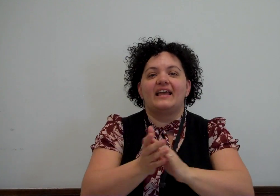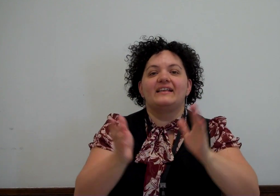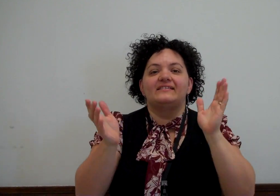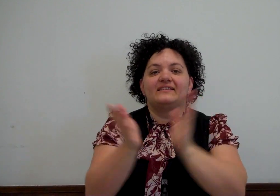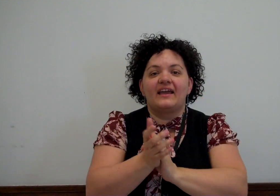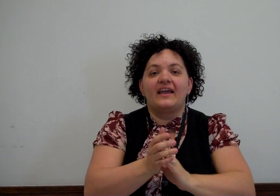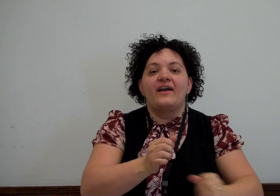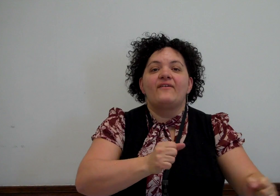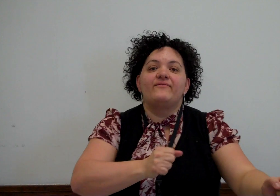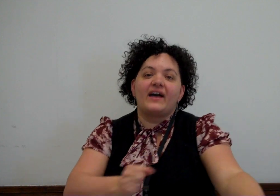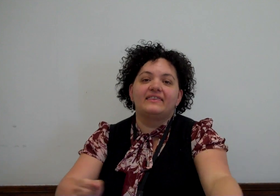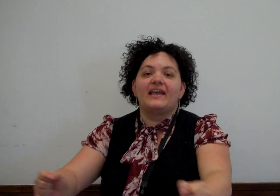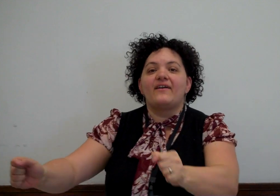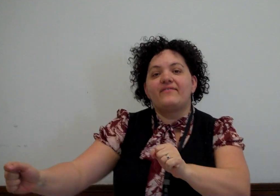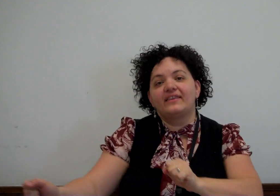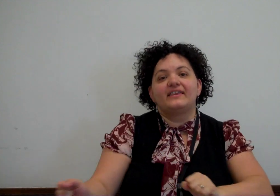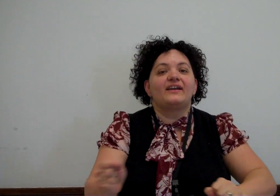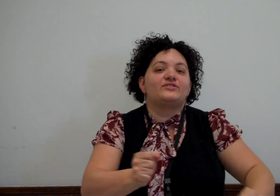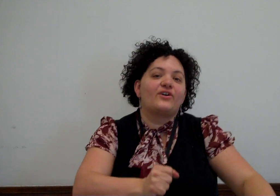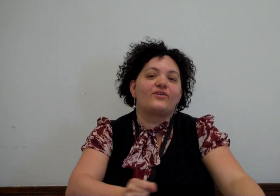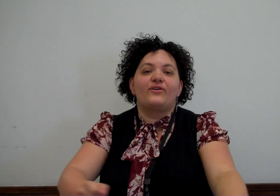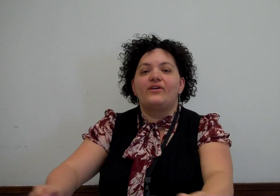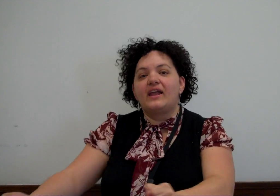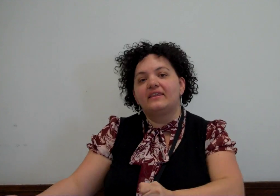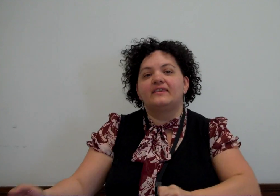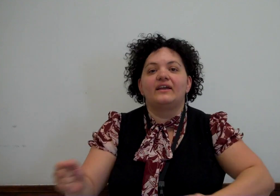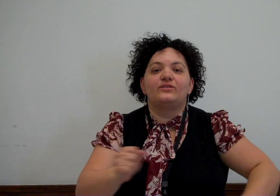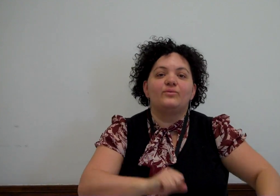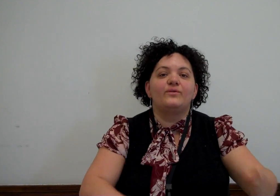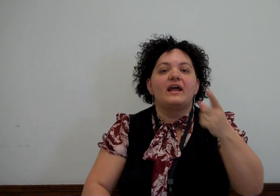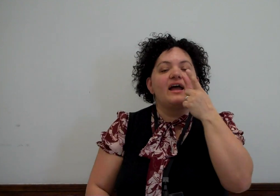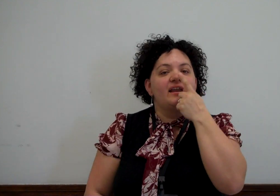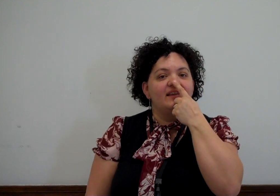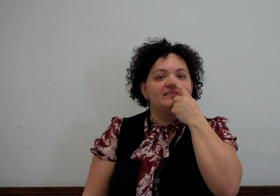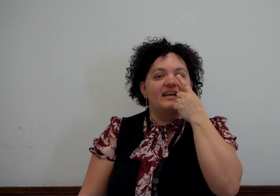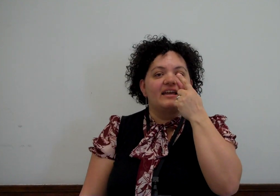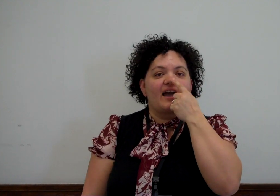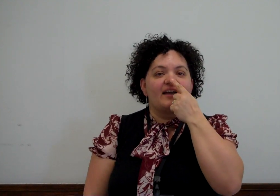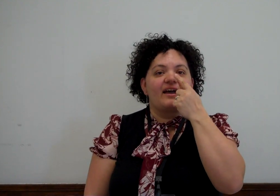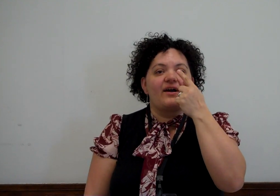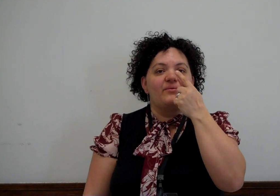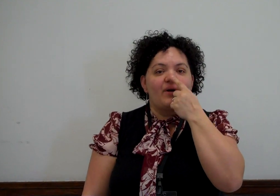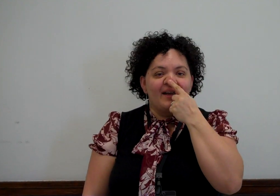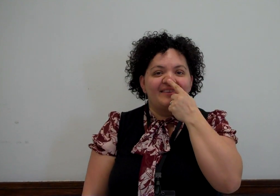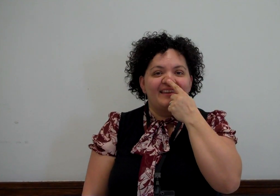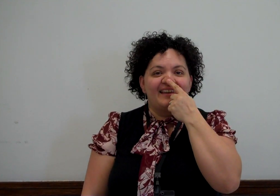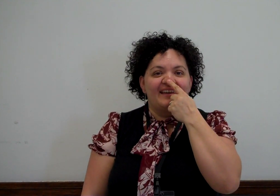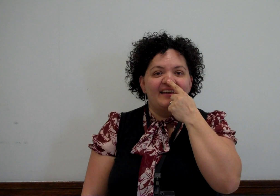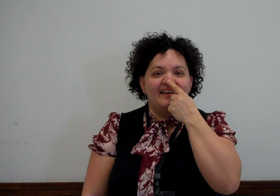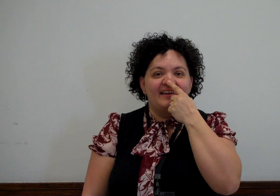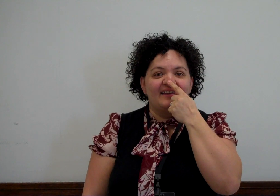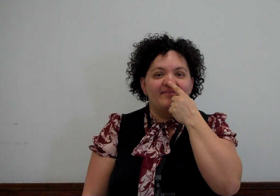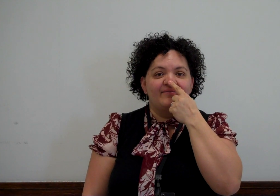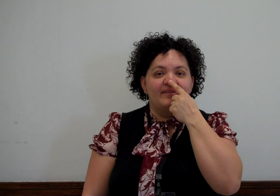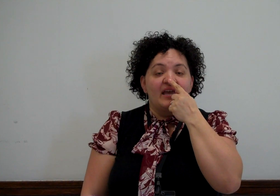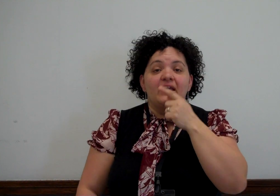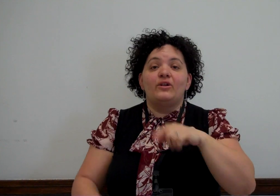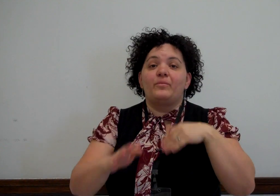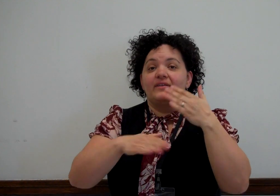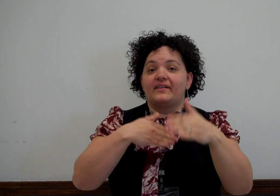3, bate, bate, chocolate, tu nariz de cacahuate, y lo puedes